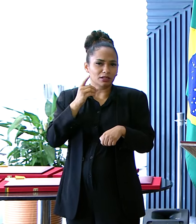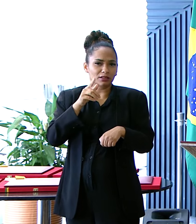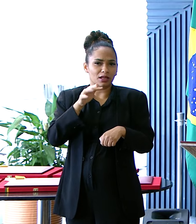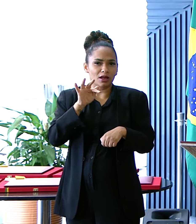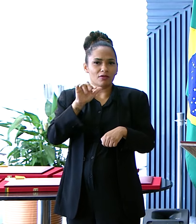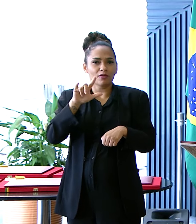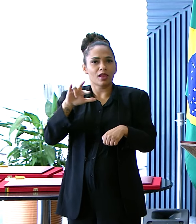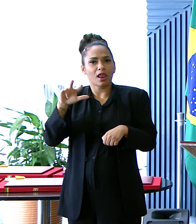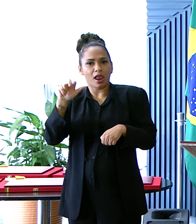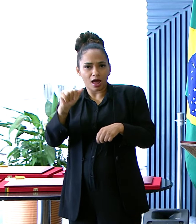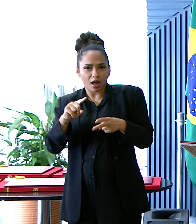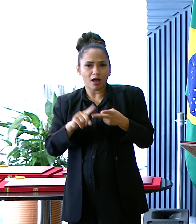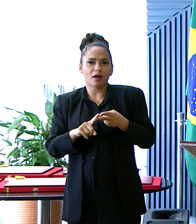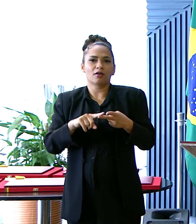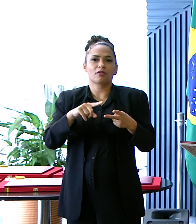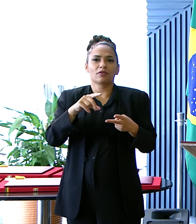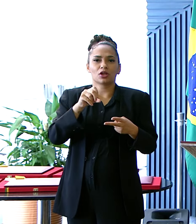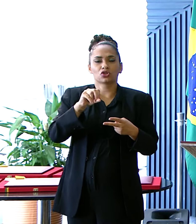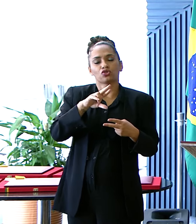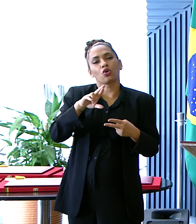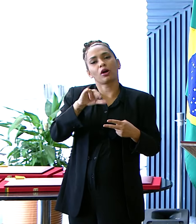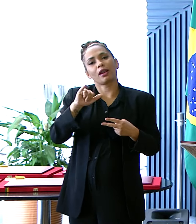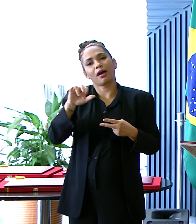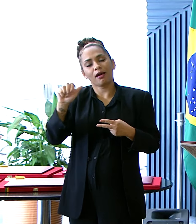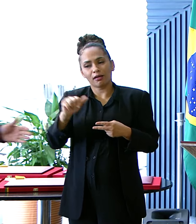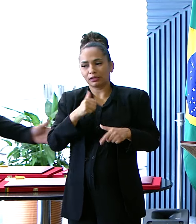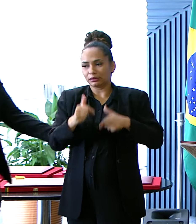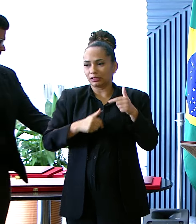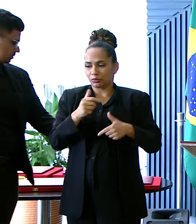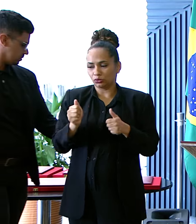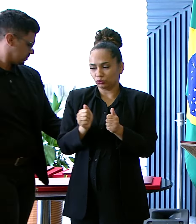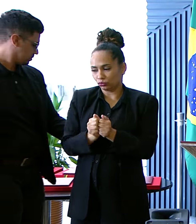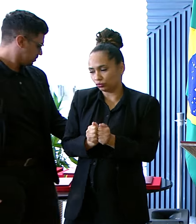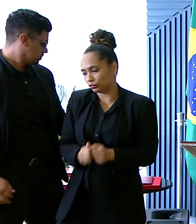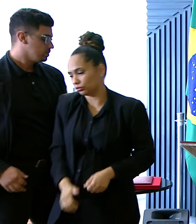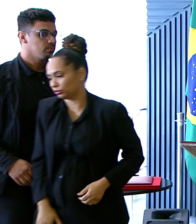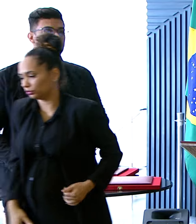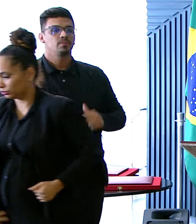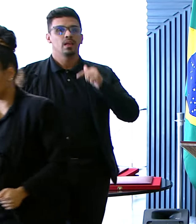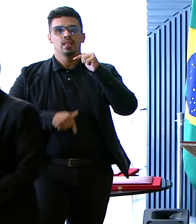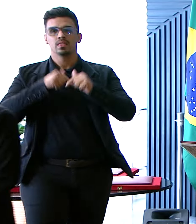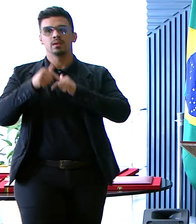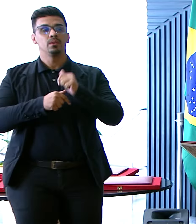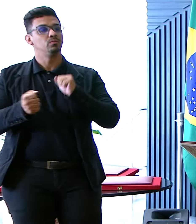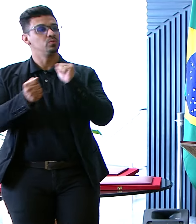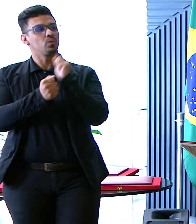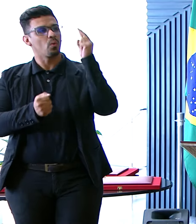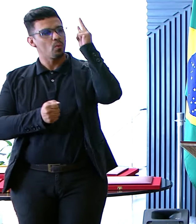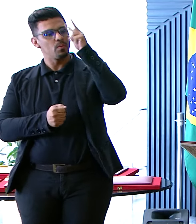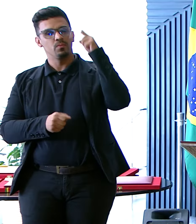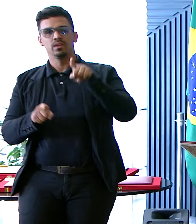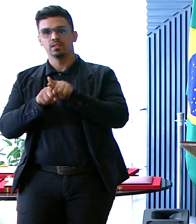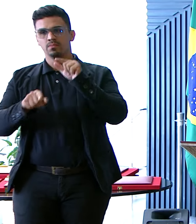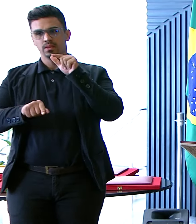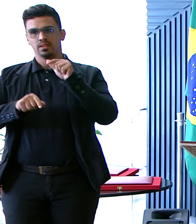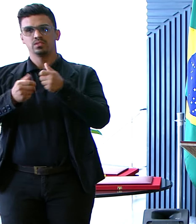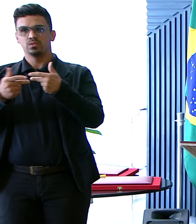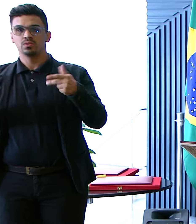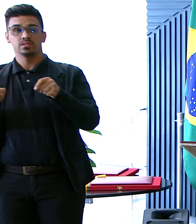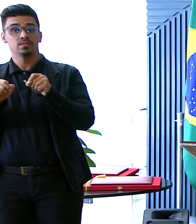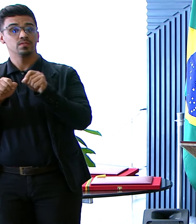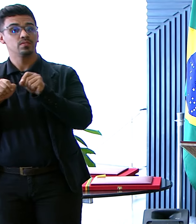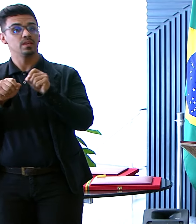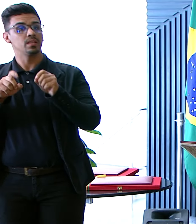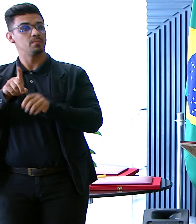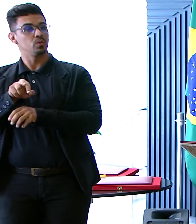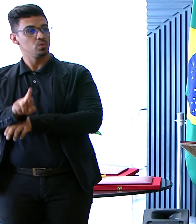Soraya Nós seguimos Com gratidão E trabalhando ao lado Da memória E de trabalhos Como os realizados Pelo doutor Pinotti